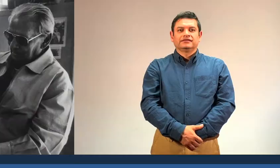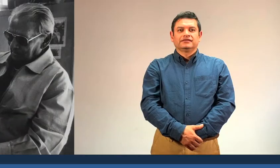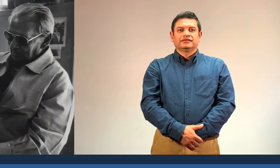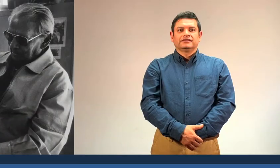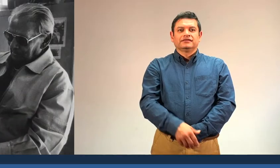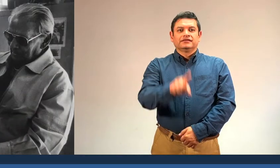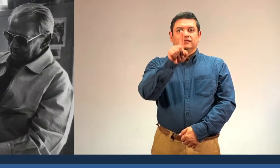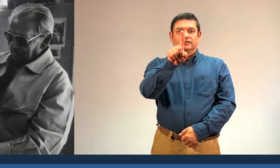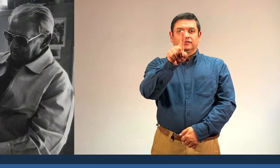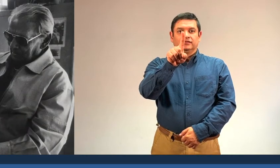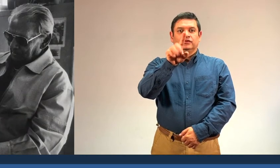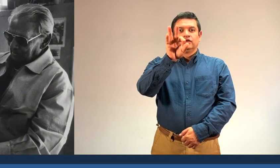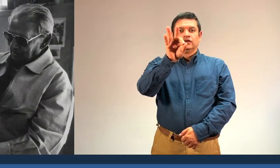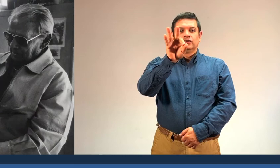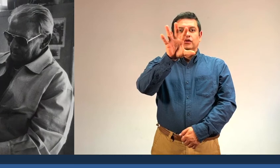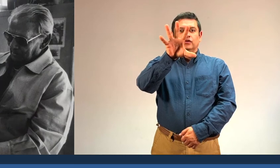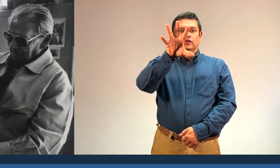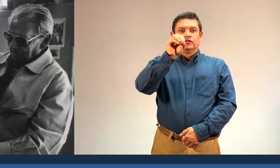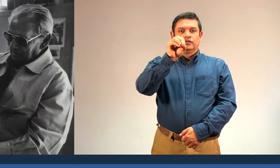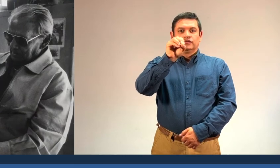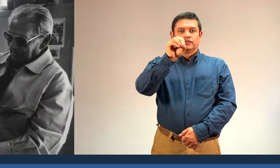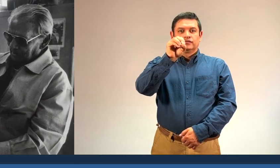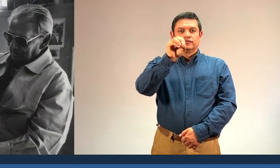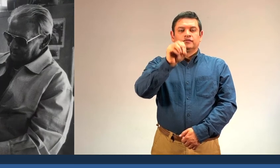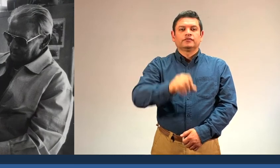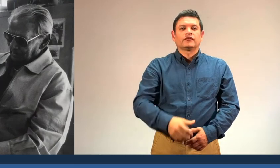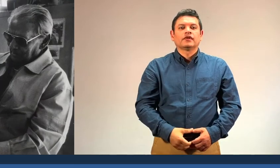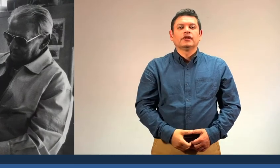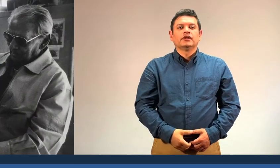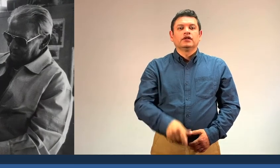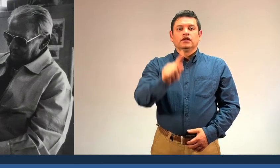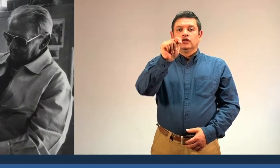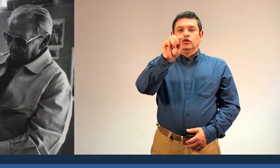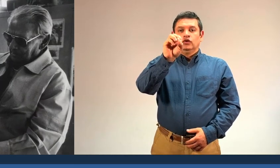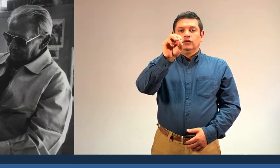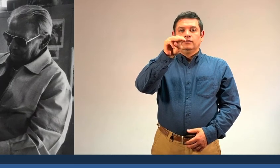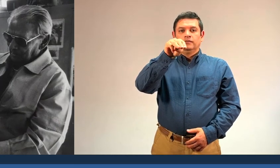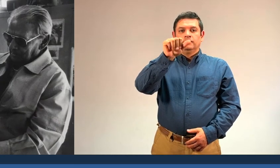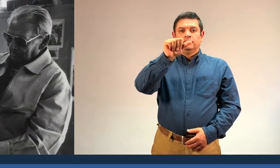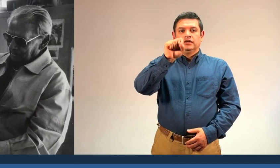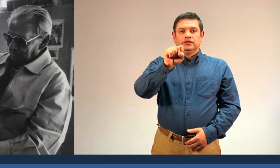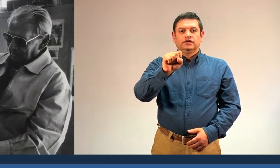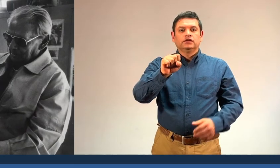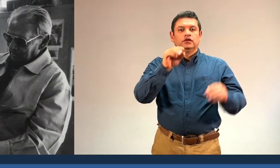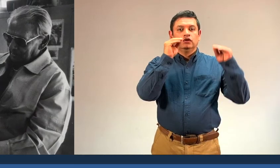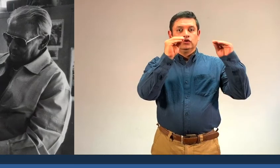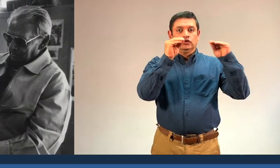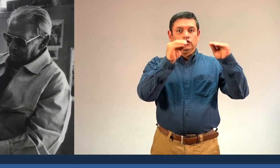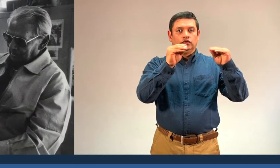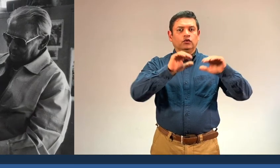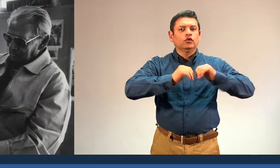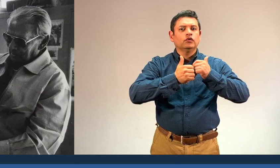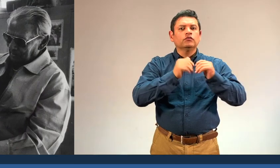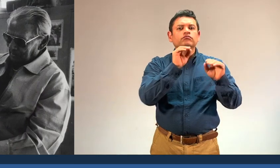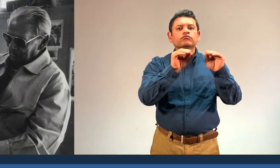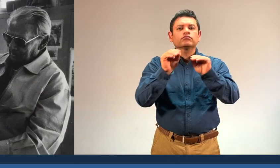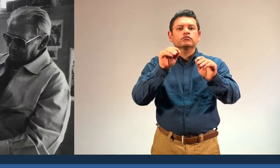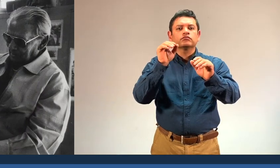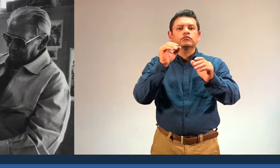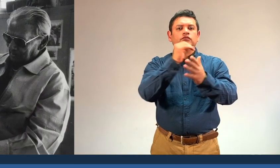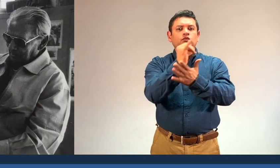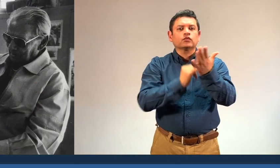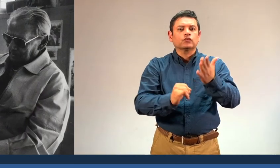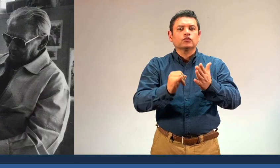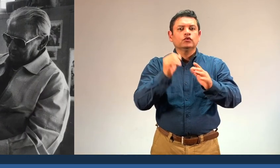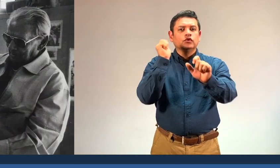Tomás In the decade of the 1950s, Maestro Tomás Chávez Morado started exhibiting his work in the Hall of Mexican Plastic